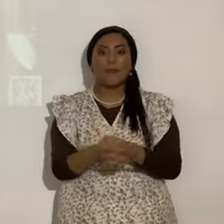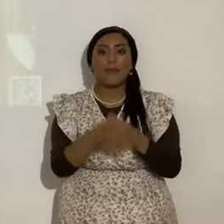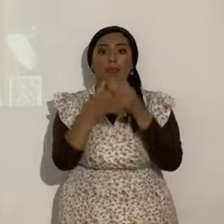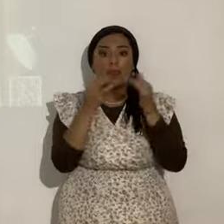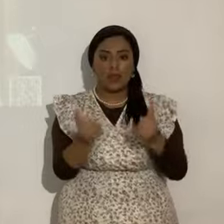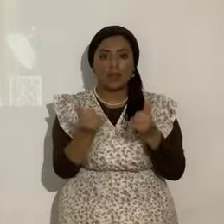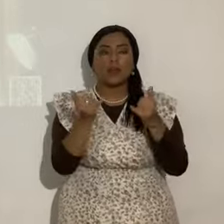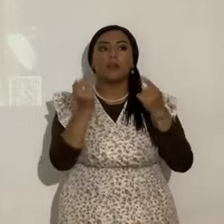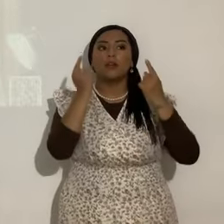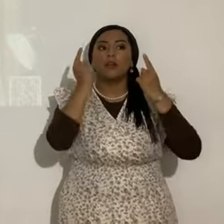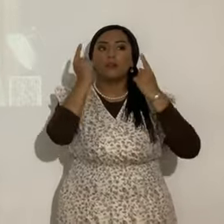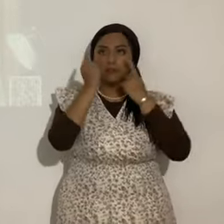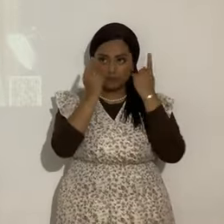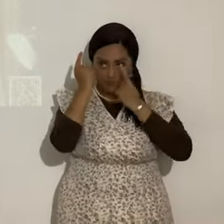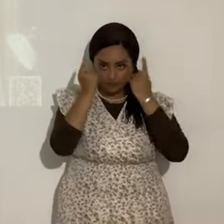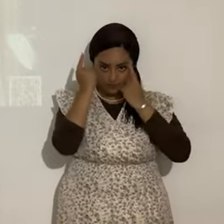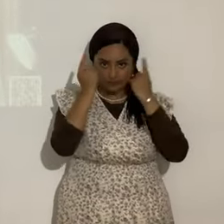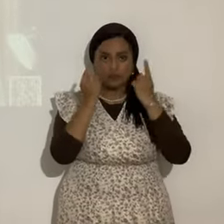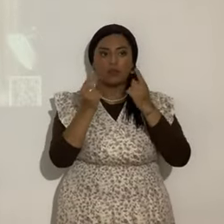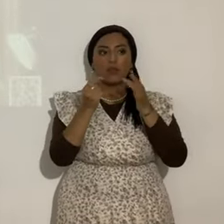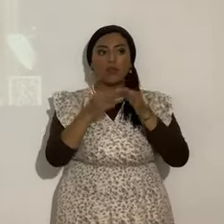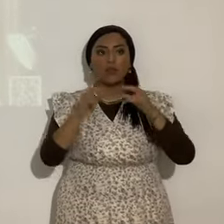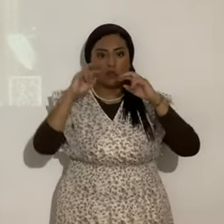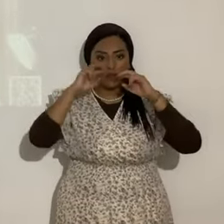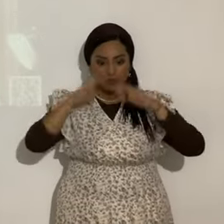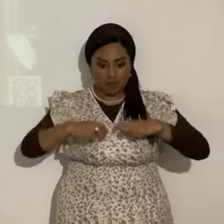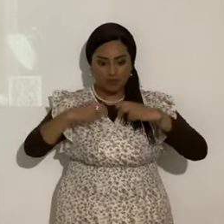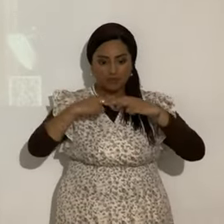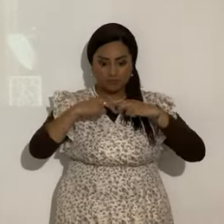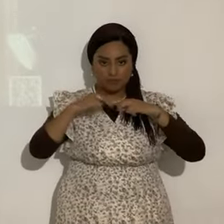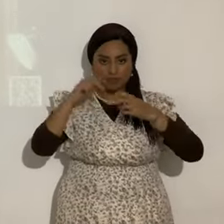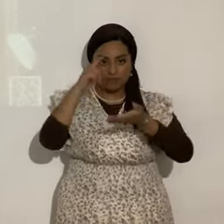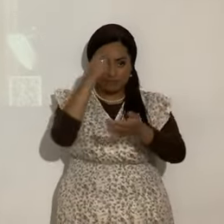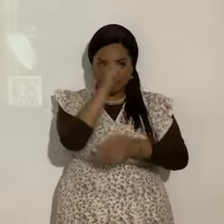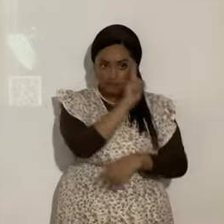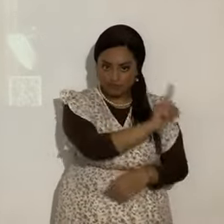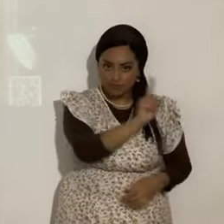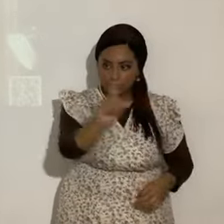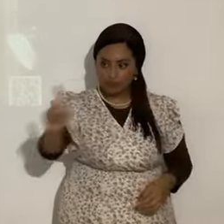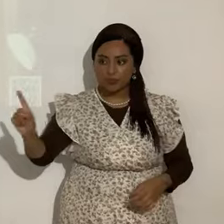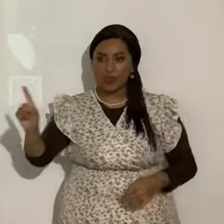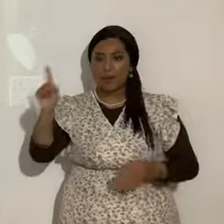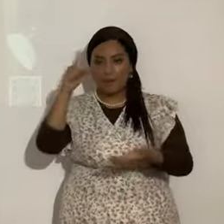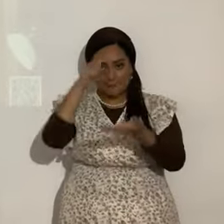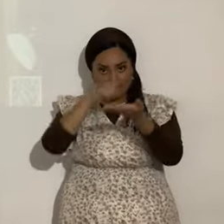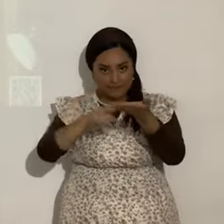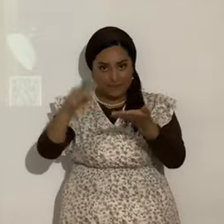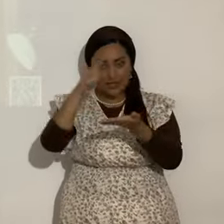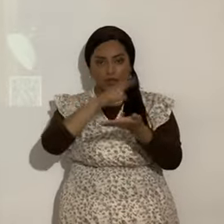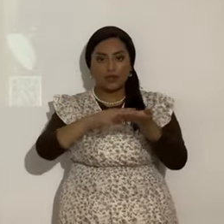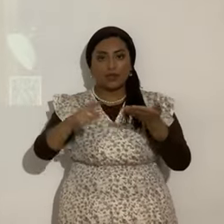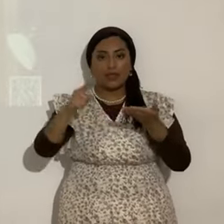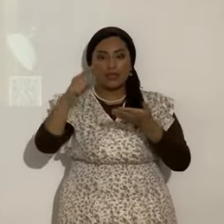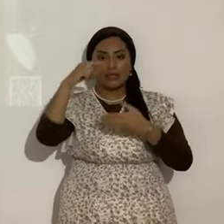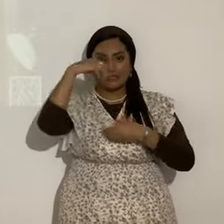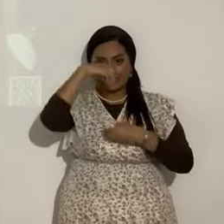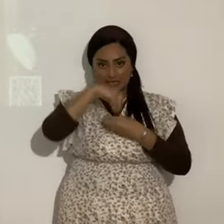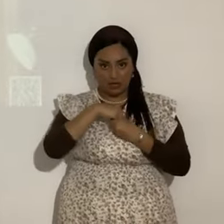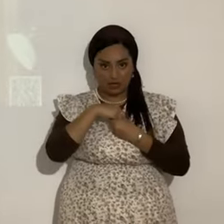analizarlos analizarnos cada uno de nosotros porque las cosas